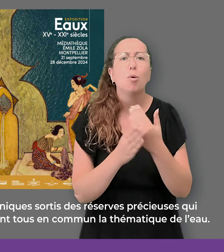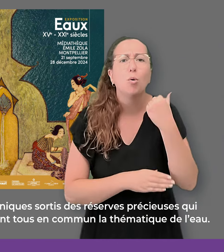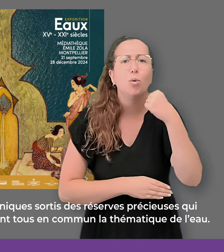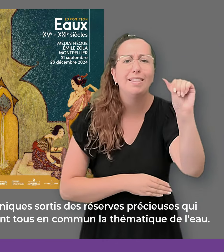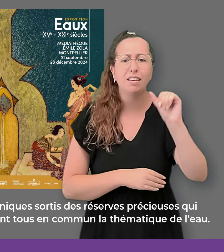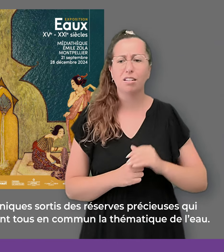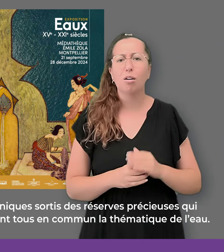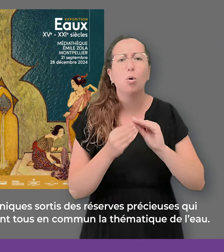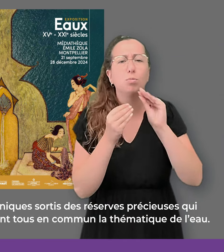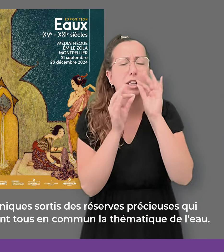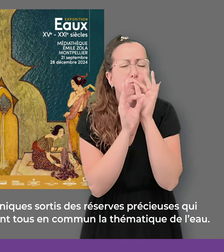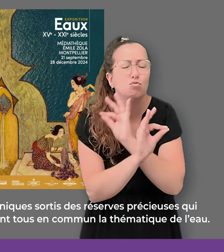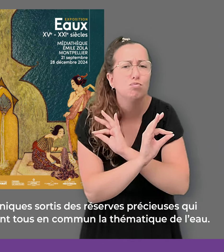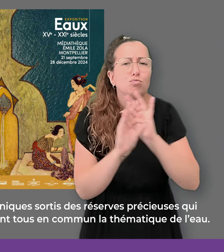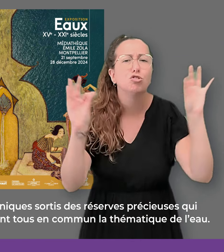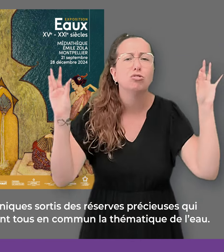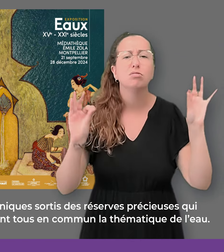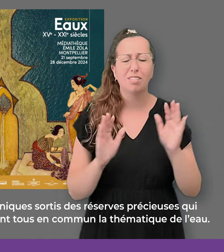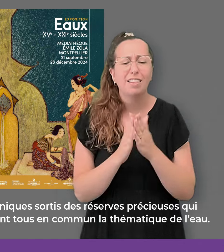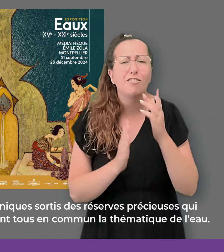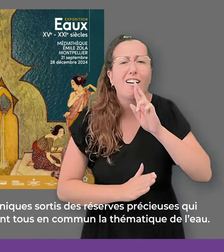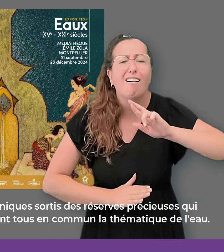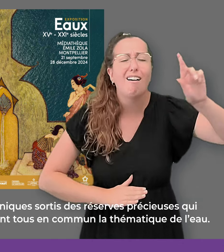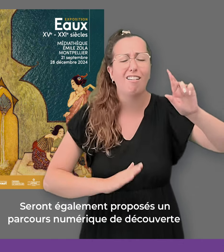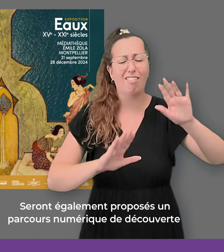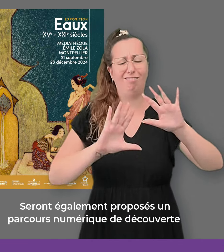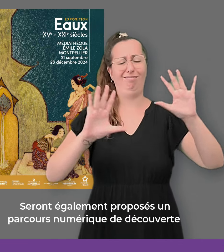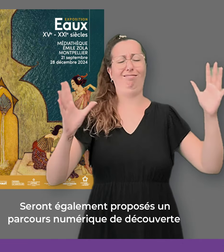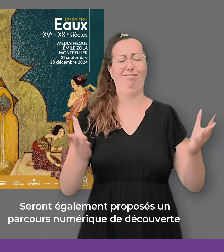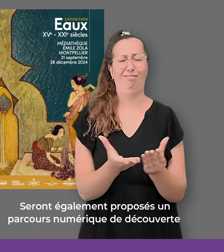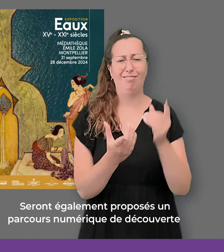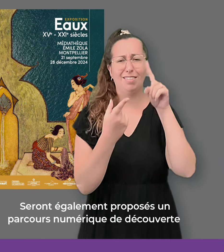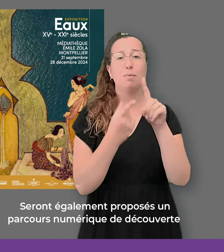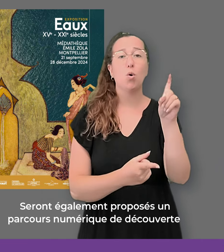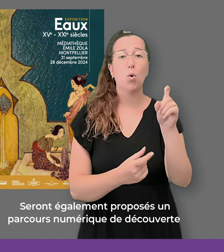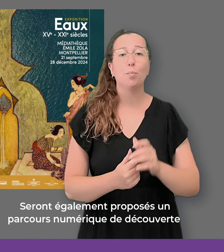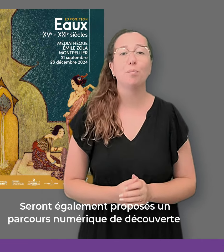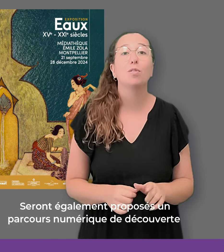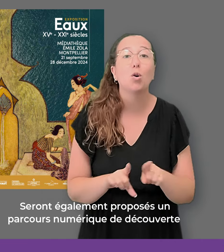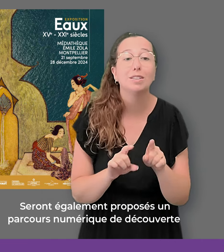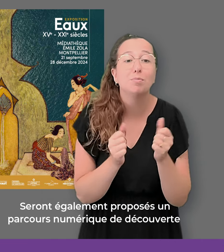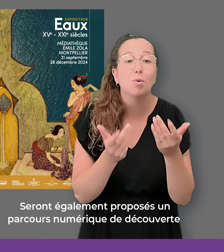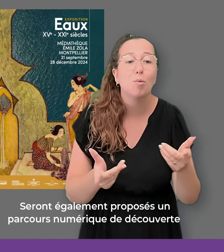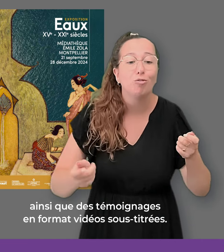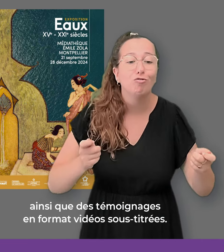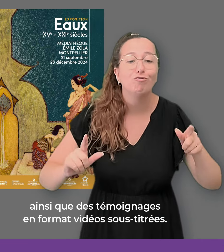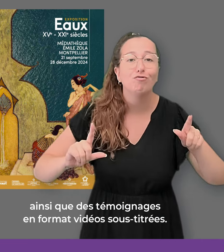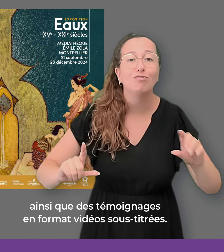précieuses qui auront tous en commun la thématique de l'eau. Seront également proposés un parcours numérique de découverte ainsi que des